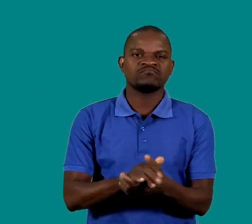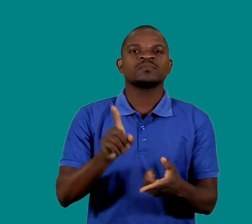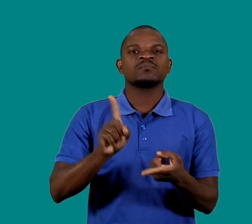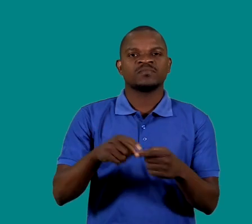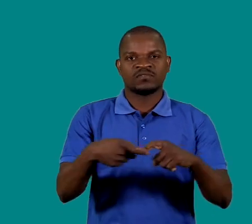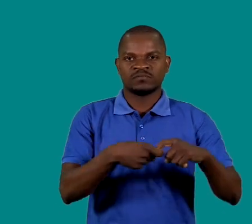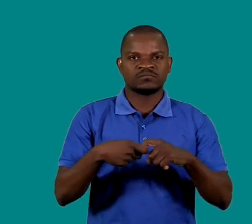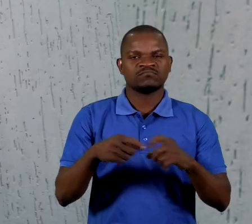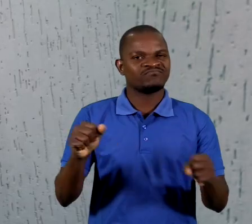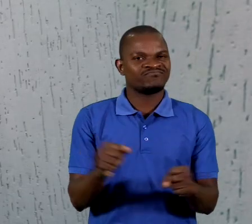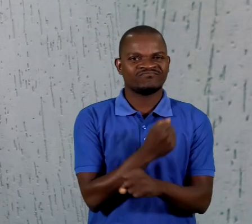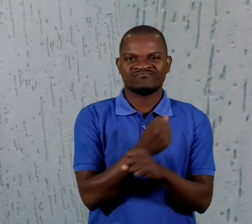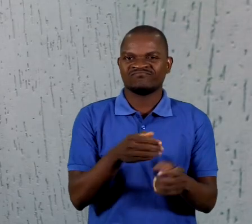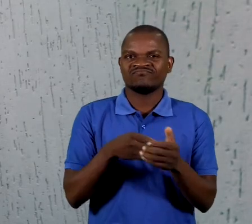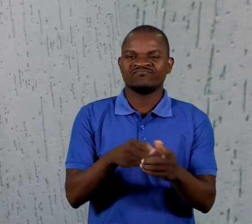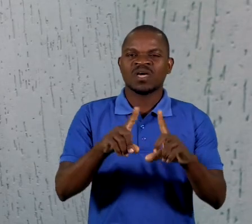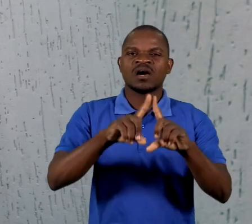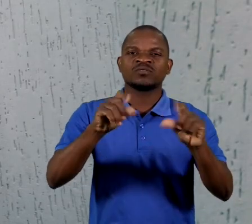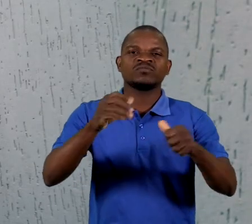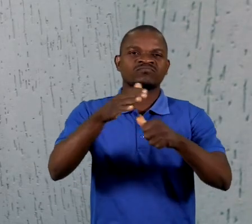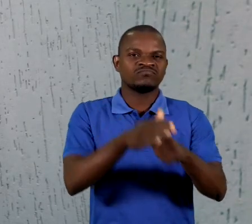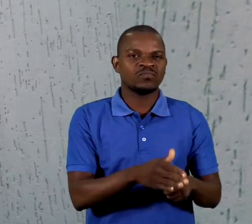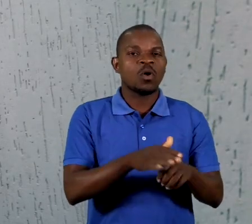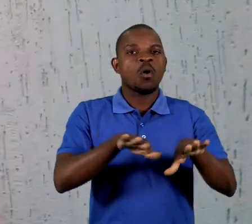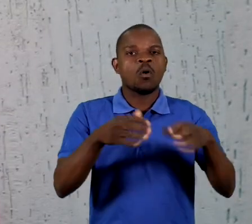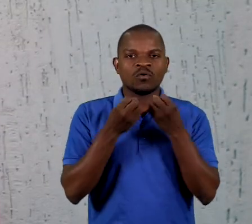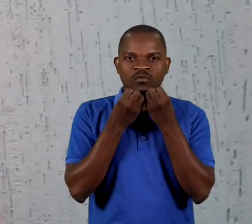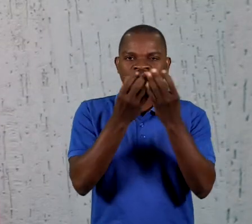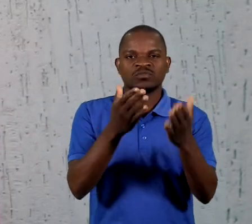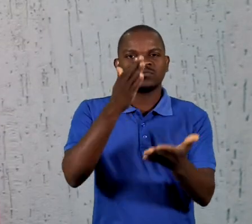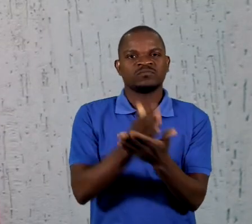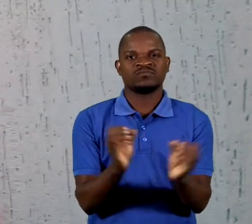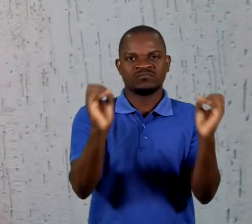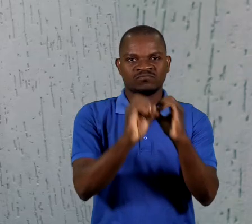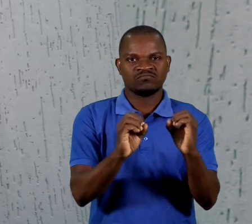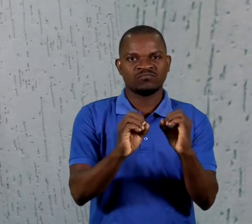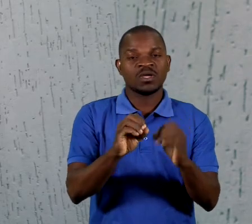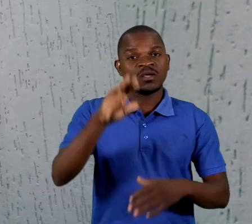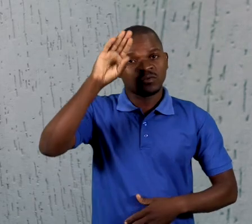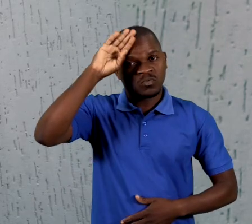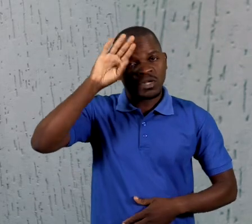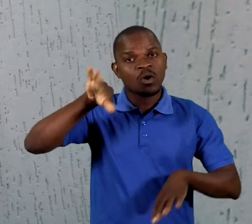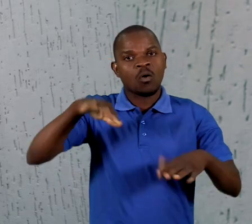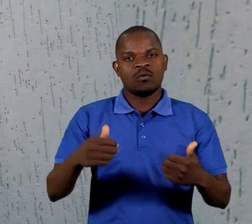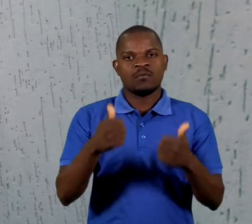familiares. Não colabore com atitudes preconceituosas ou informações desviantes. Se estás bem ou não de saúde,